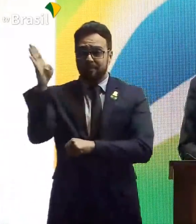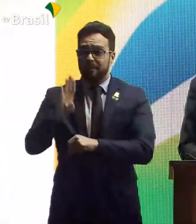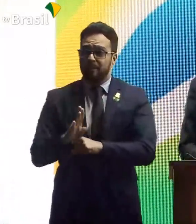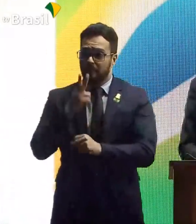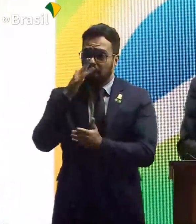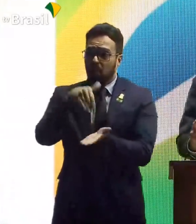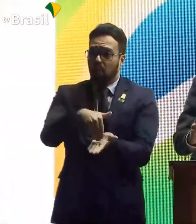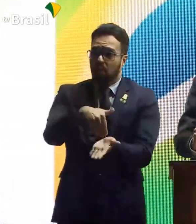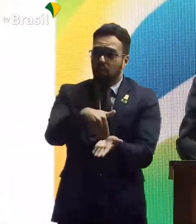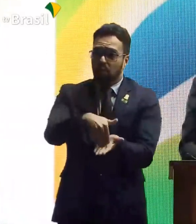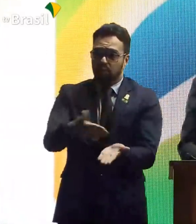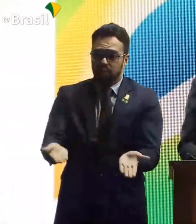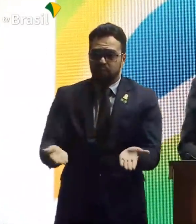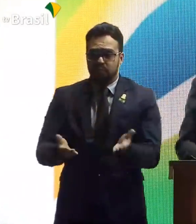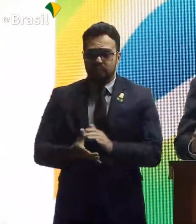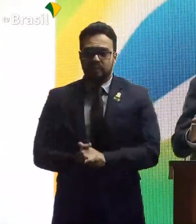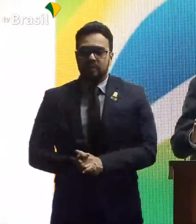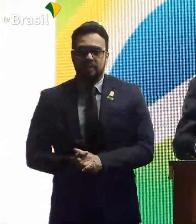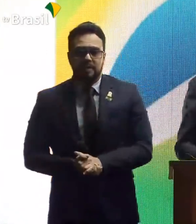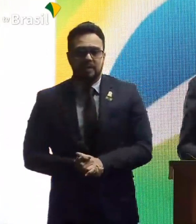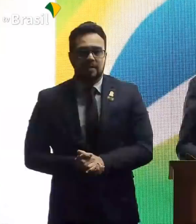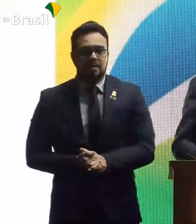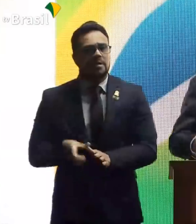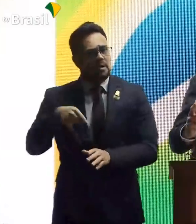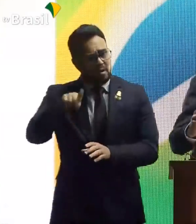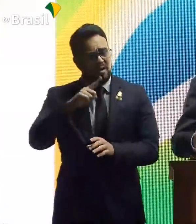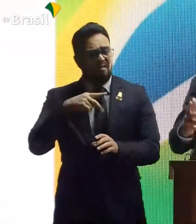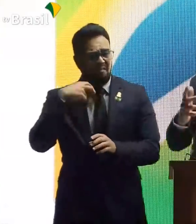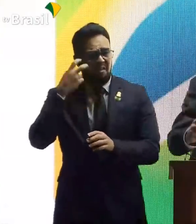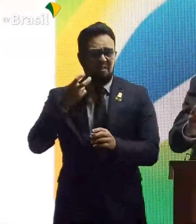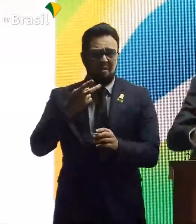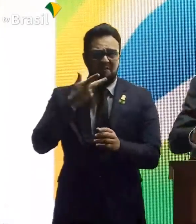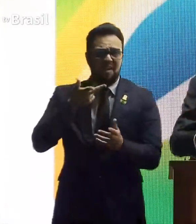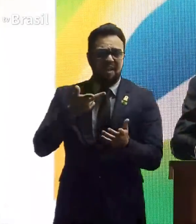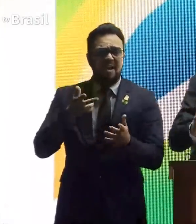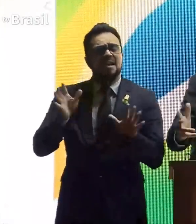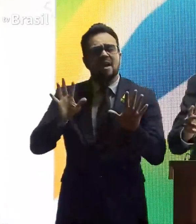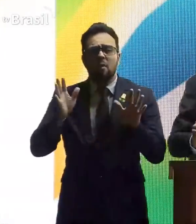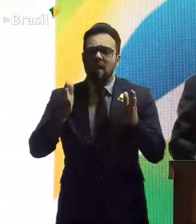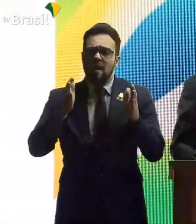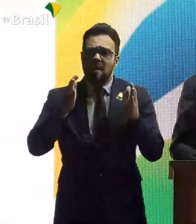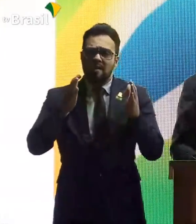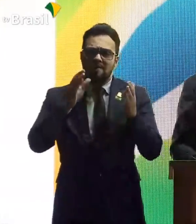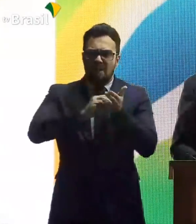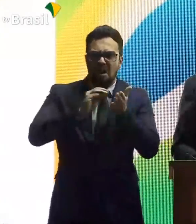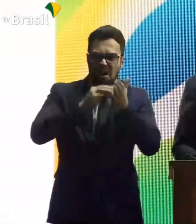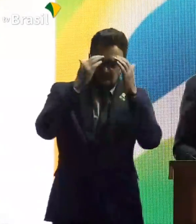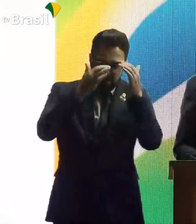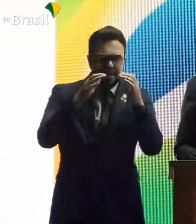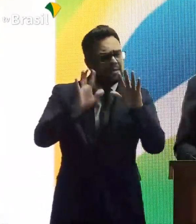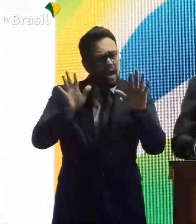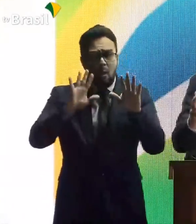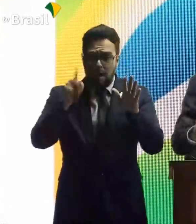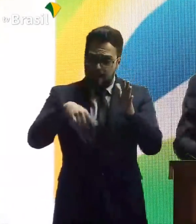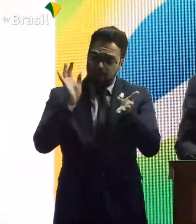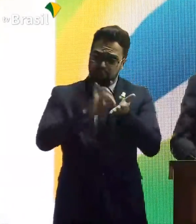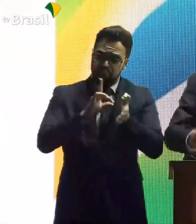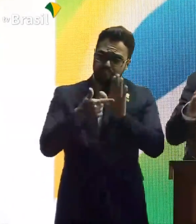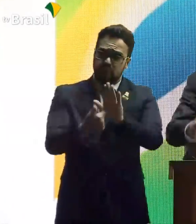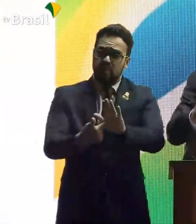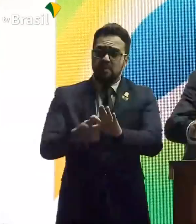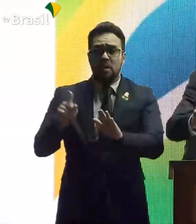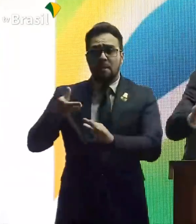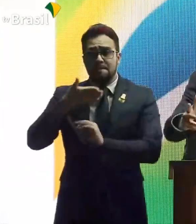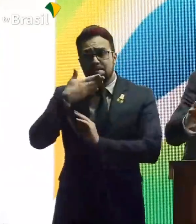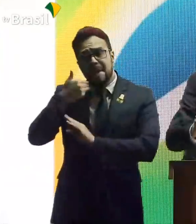Qual é a tendência? Que poucos falam. Tem vergonha de falar, porque, ó, é de respeito. Não é de respeito, é uma realidade. São melhores?